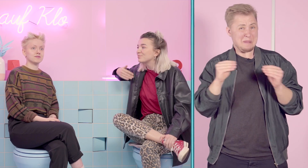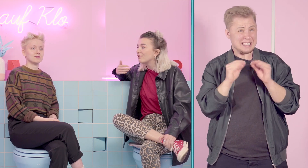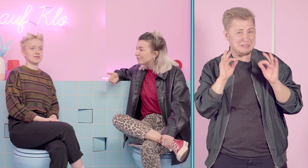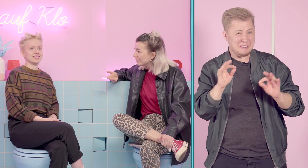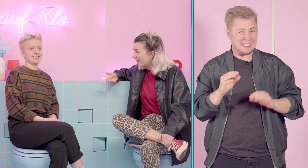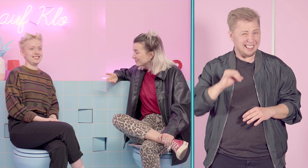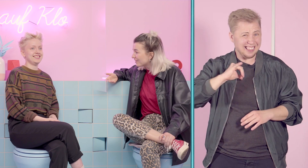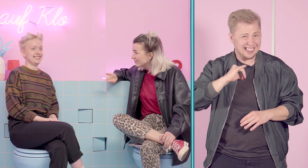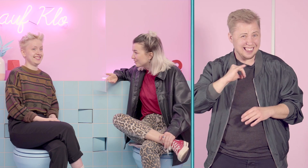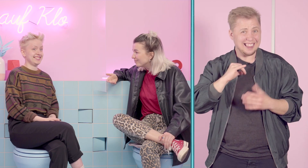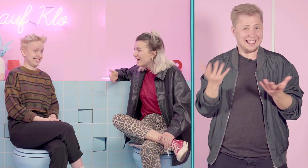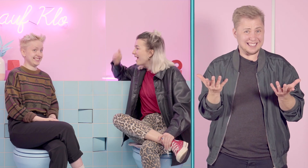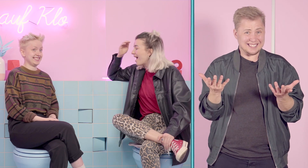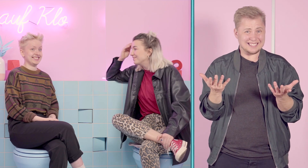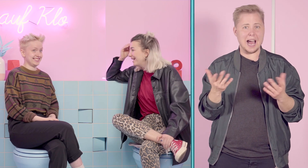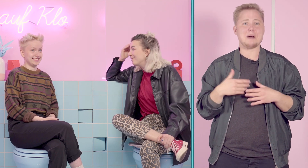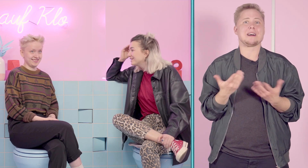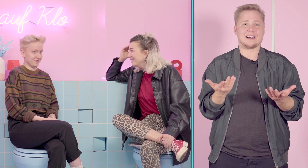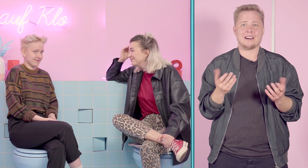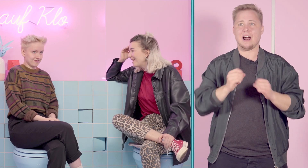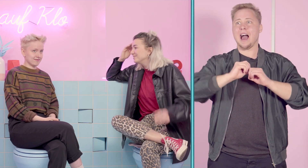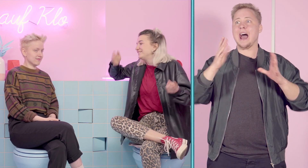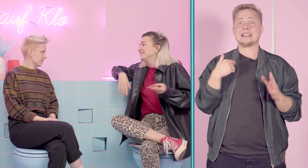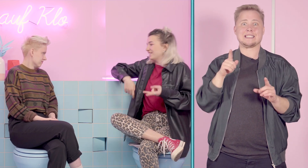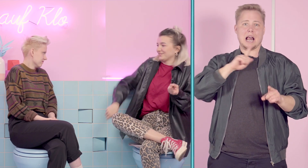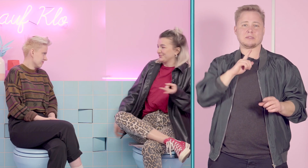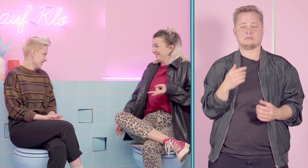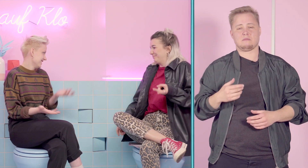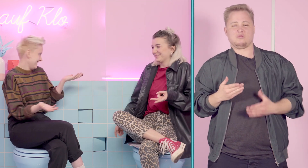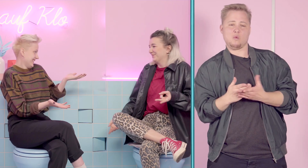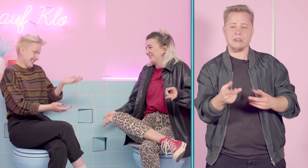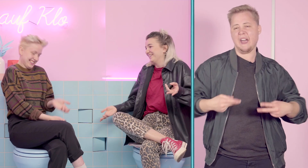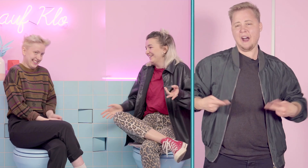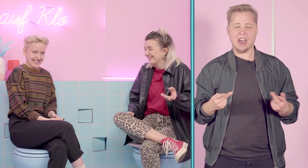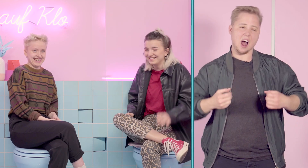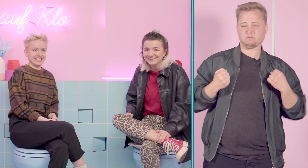bei auf Klo ja auch so rauskommt. Aber auf keinen Fall bin ich jeden Tag so diese Person. Ja, genau.